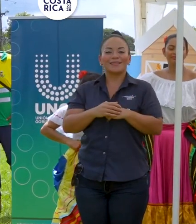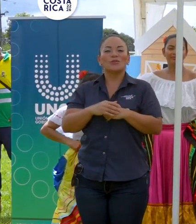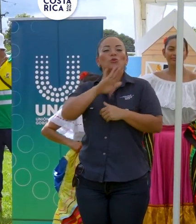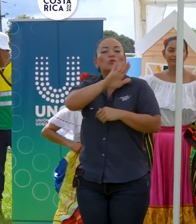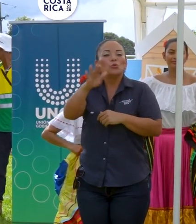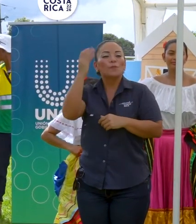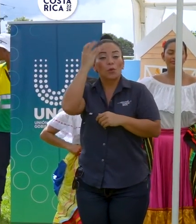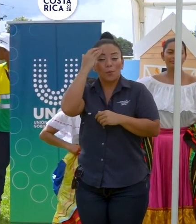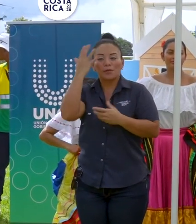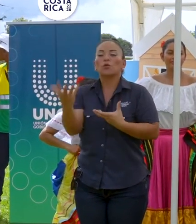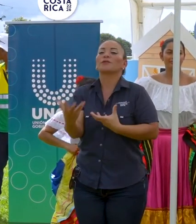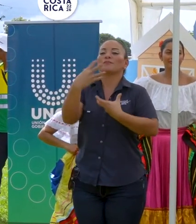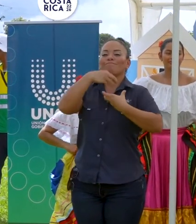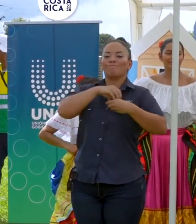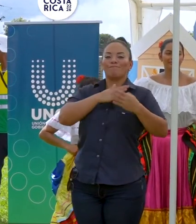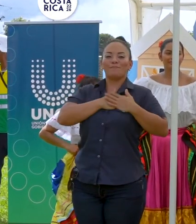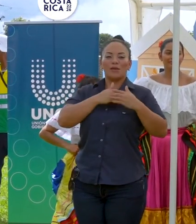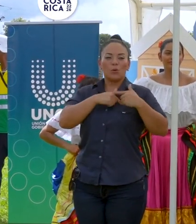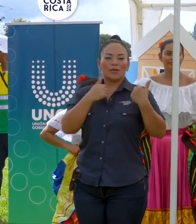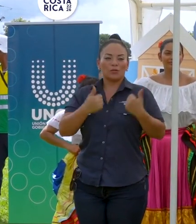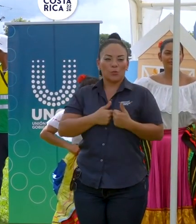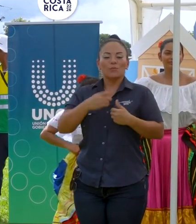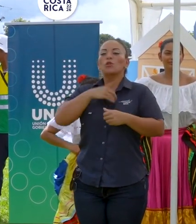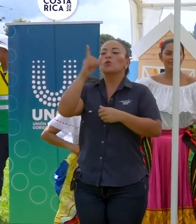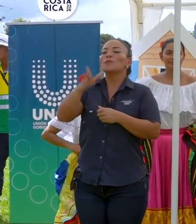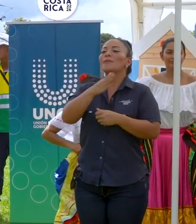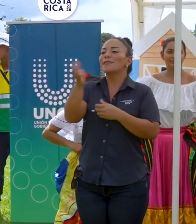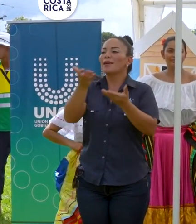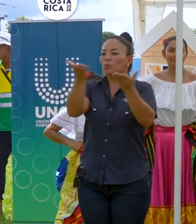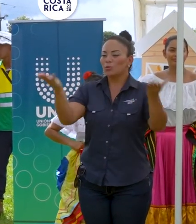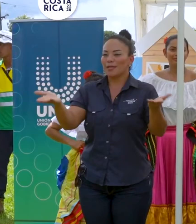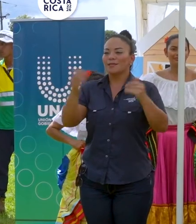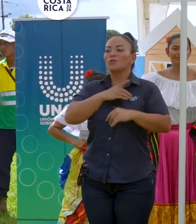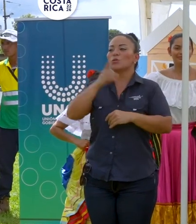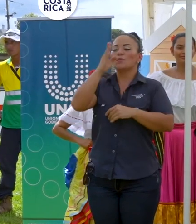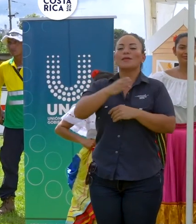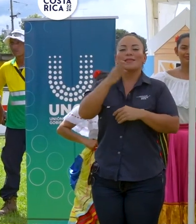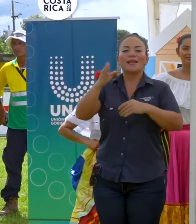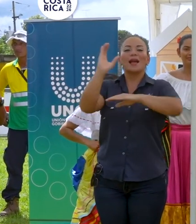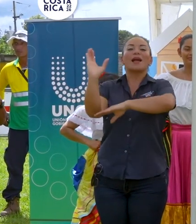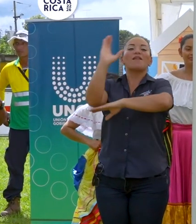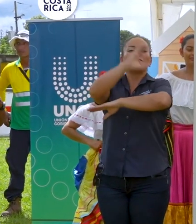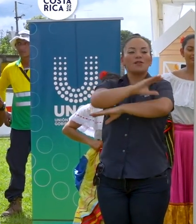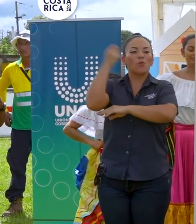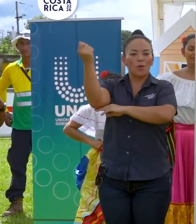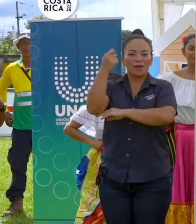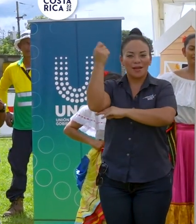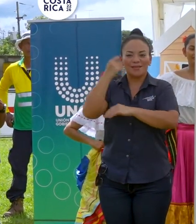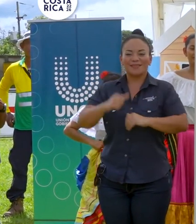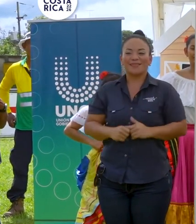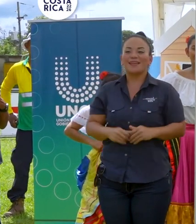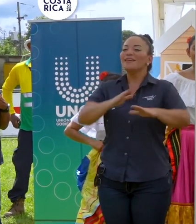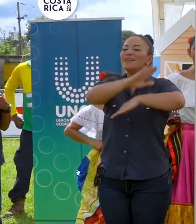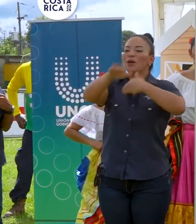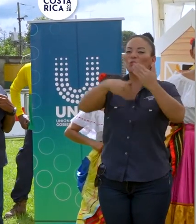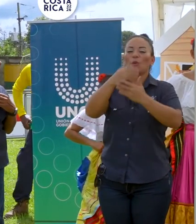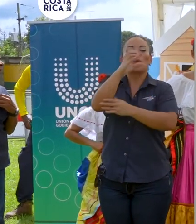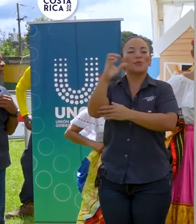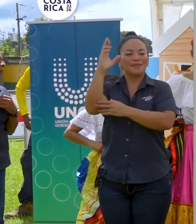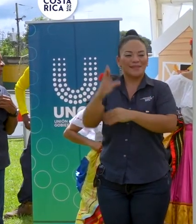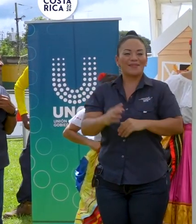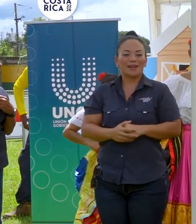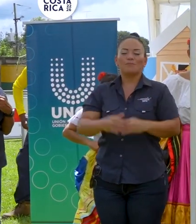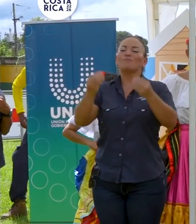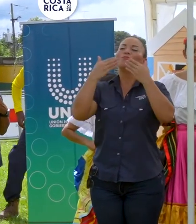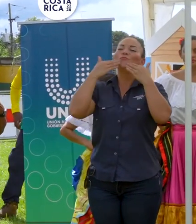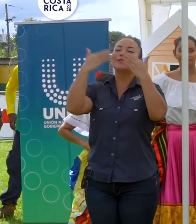preocupaciones en mi corazón. Que Dios los bendiga, que Dios bendiga a Carrillo, a Guanacaste y a todo Costa Rica.